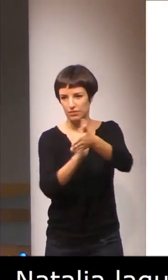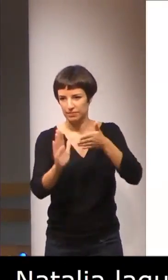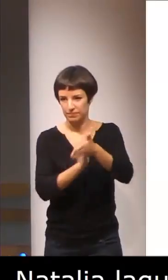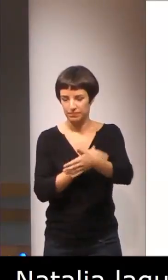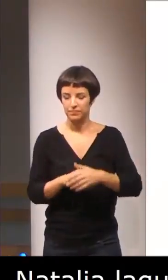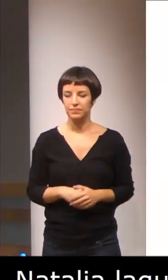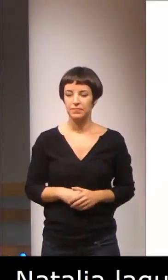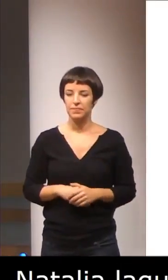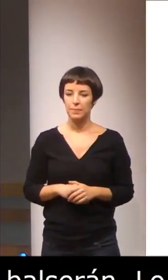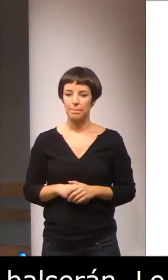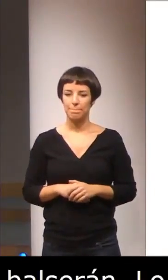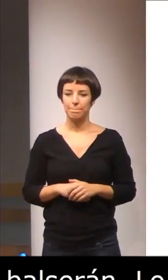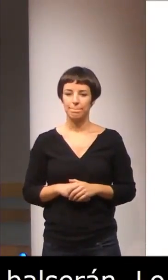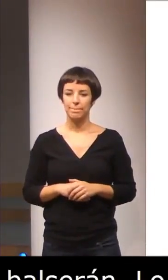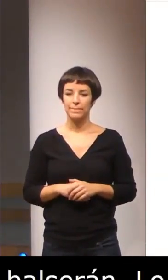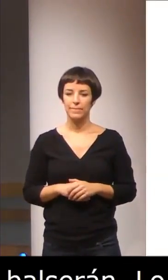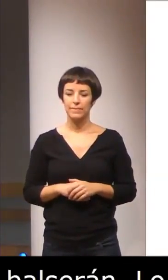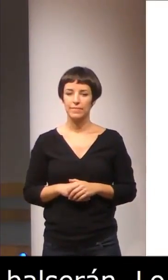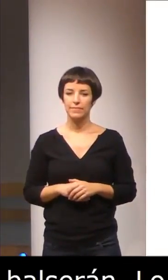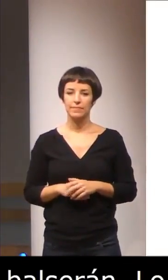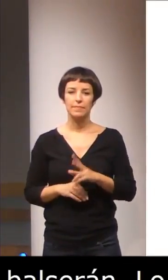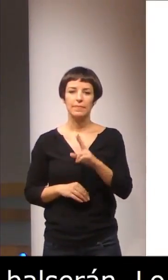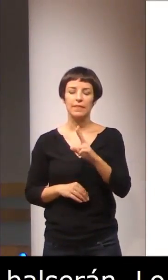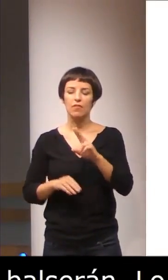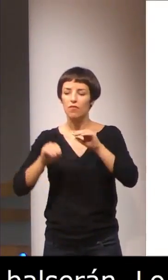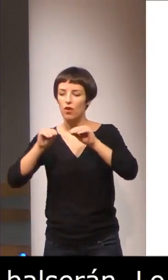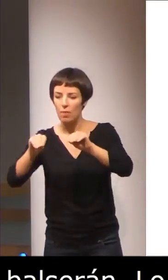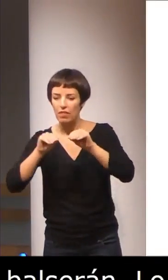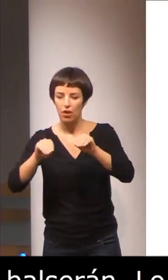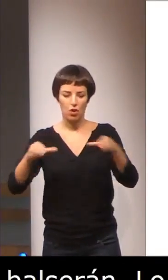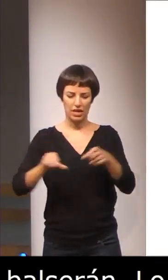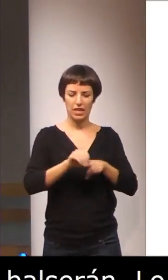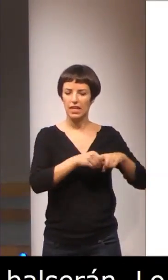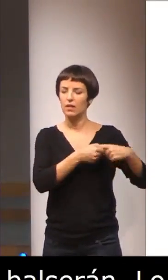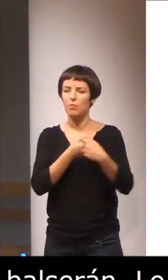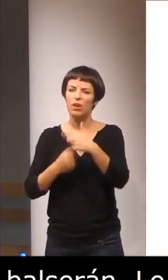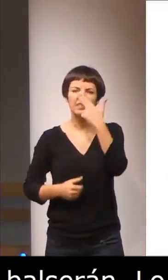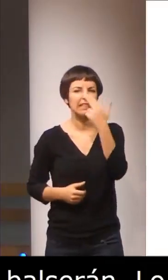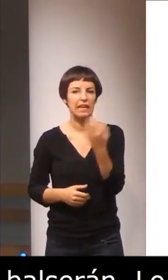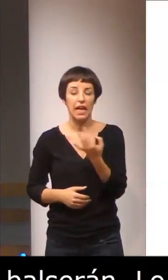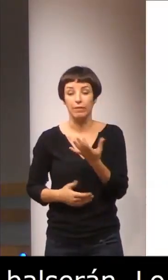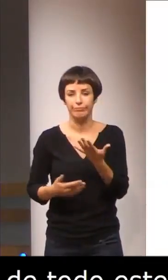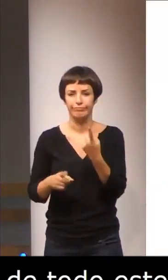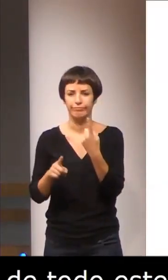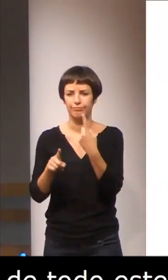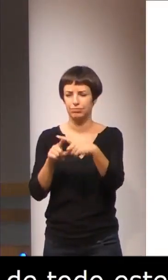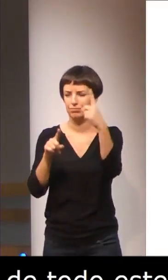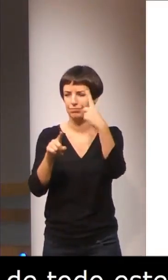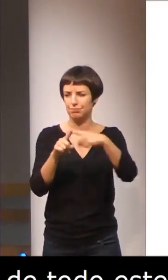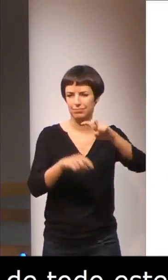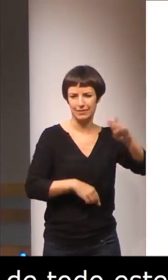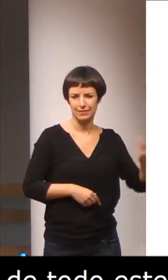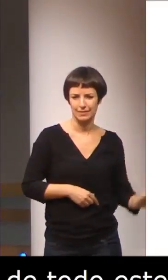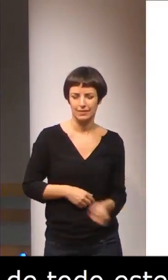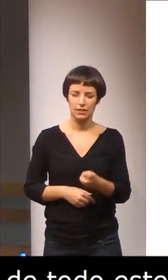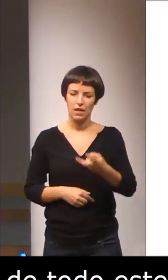¿Qué es interesante de la formación o de los integrantes de este equipo? Pues la diversidad de saberes,